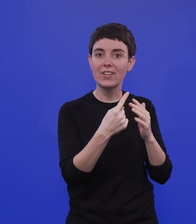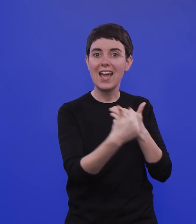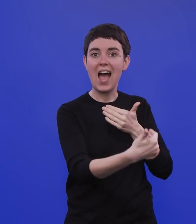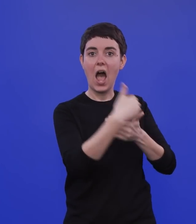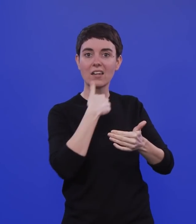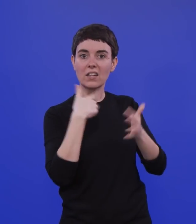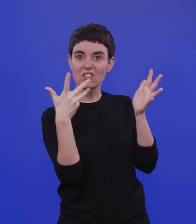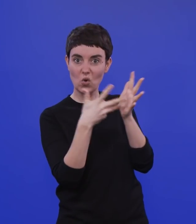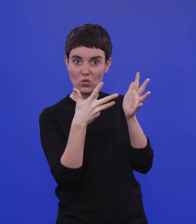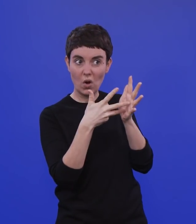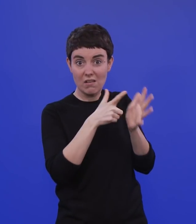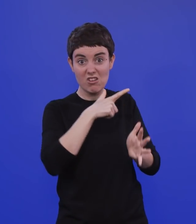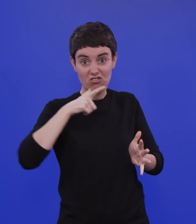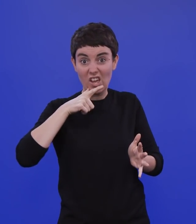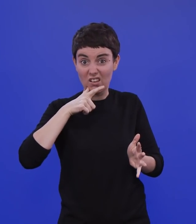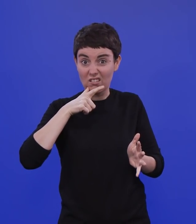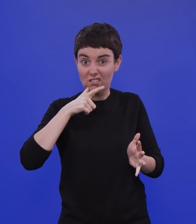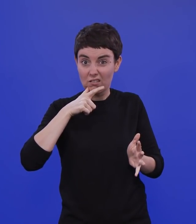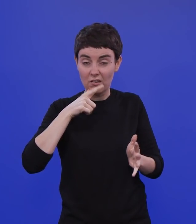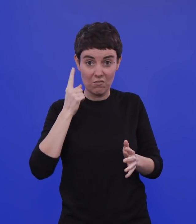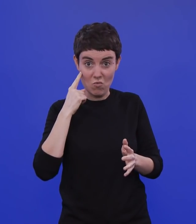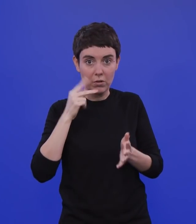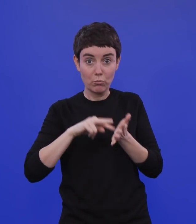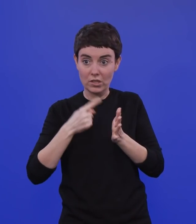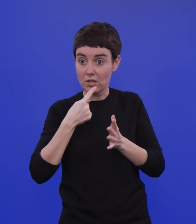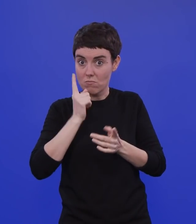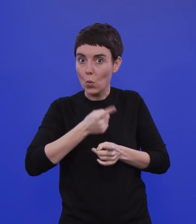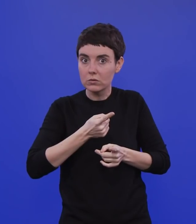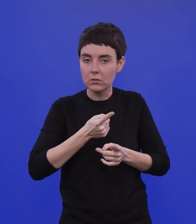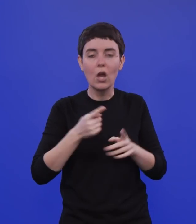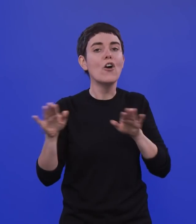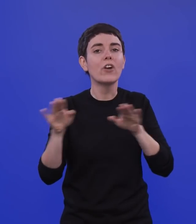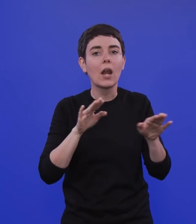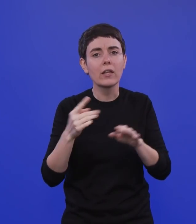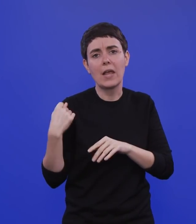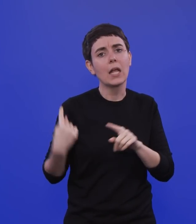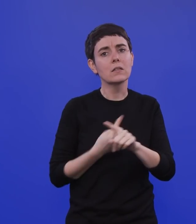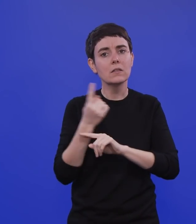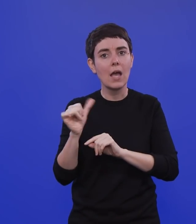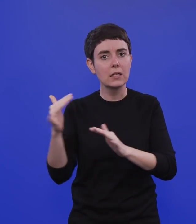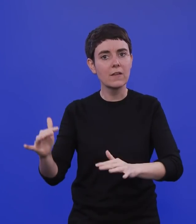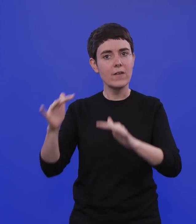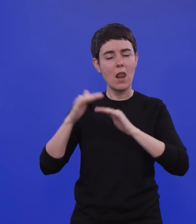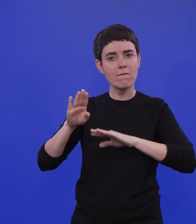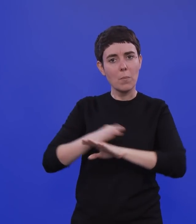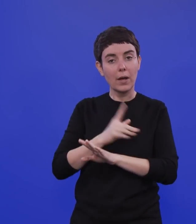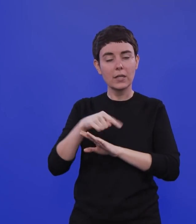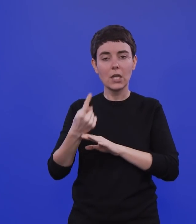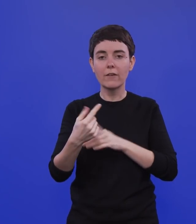gegenüber beispielsweise einer Situation in der ersten Welle oder nach der ersten Welle. Da muss man also jetzt noch mal über dieses Thema